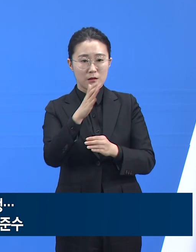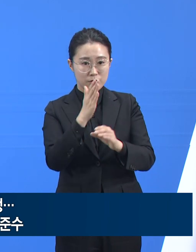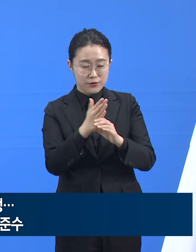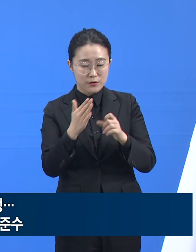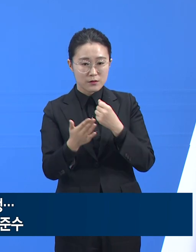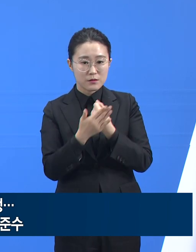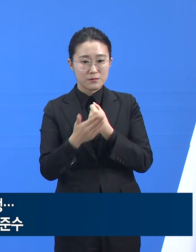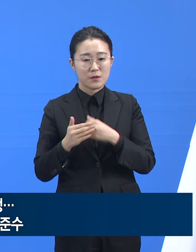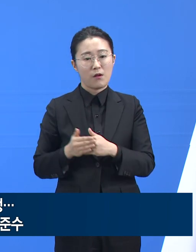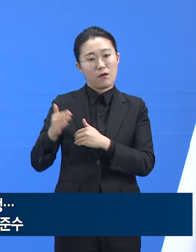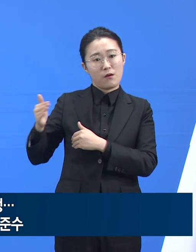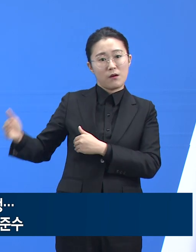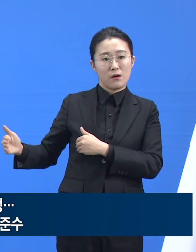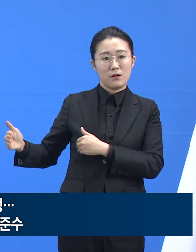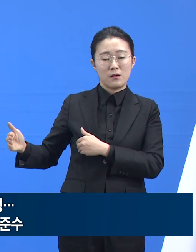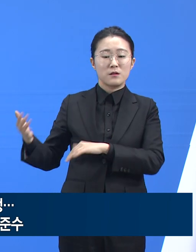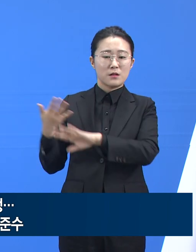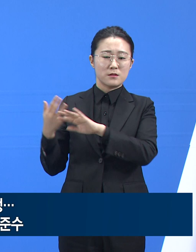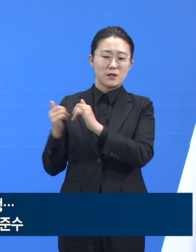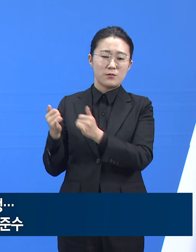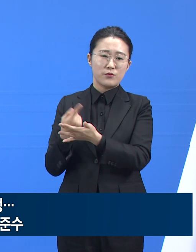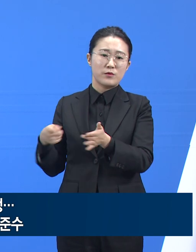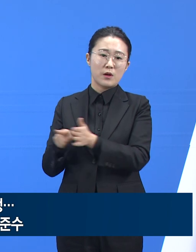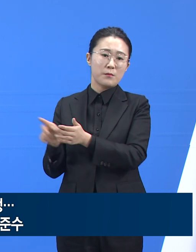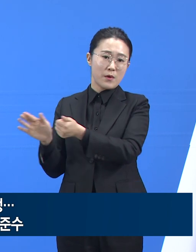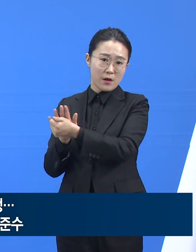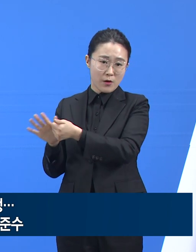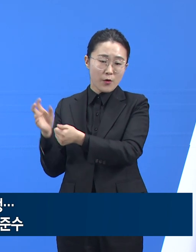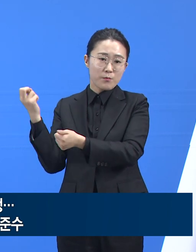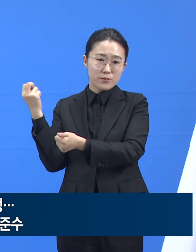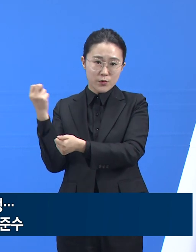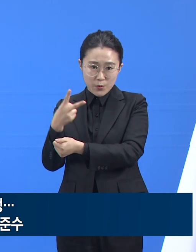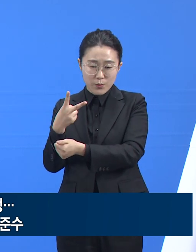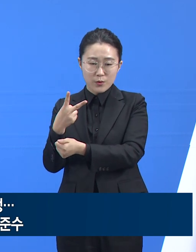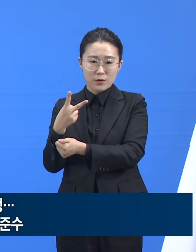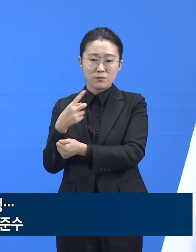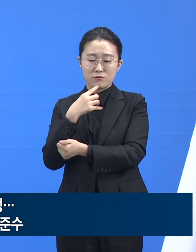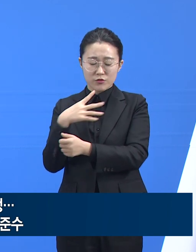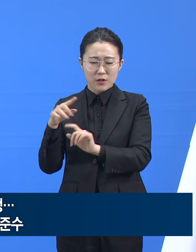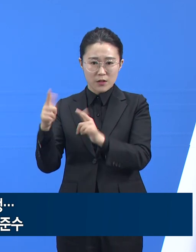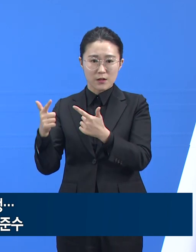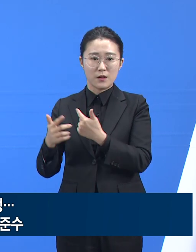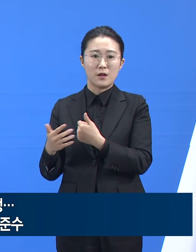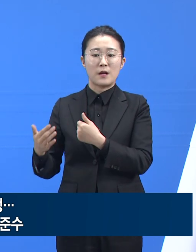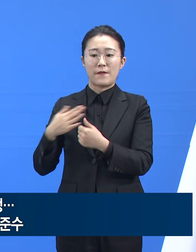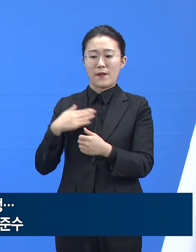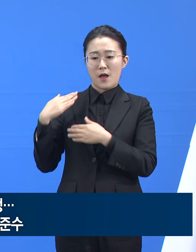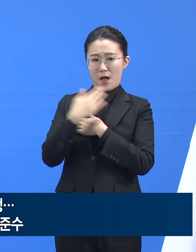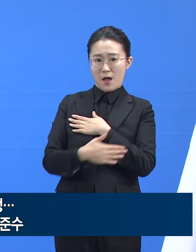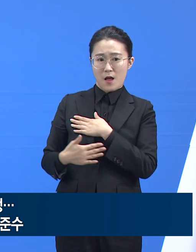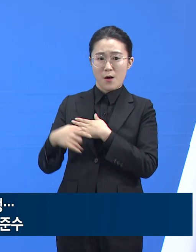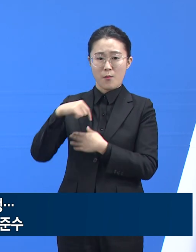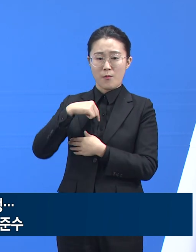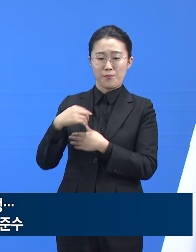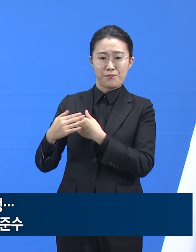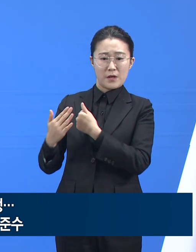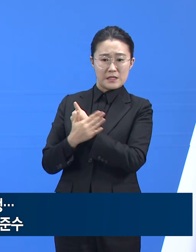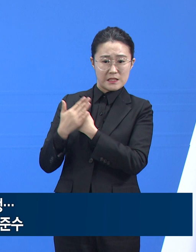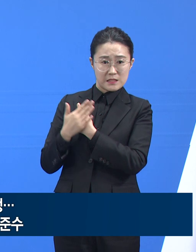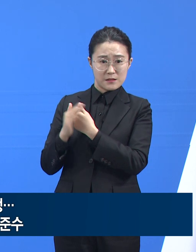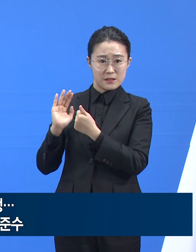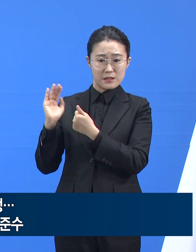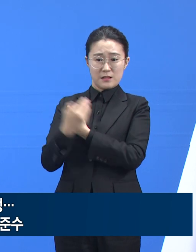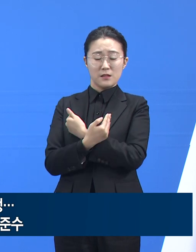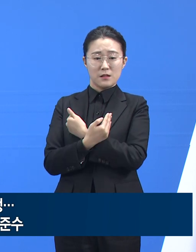두기는 남을 위한 배려일 뿐 아니라 스스로를 지키는 가장 효과적인 방역수단입니다. 경기도는 이번